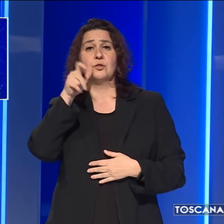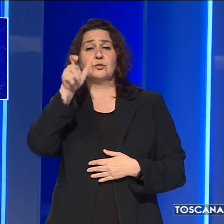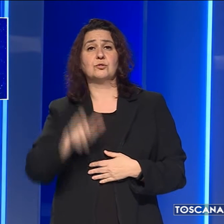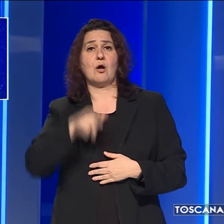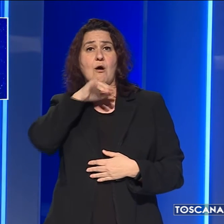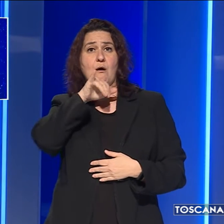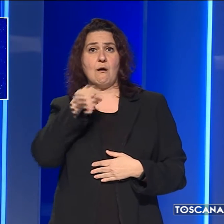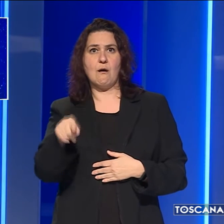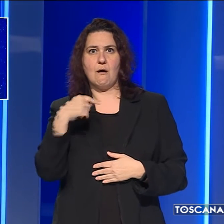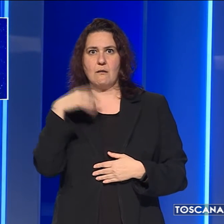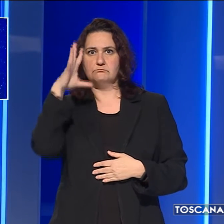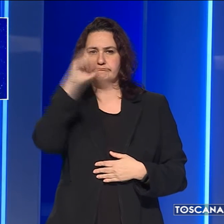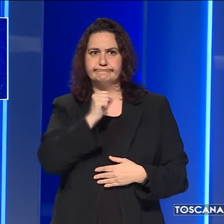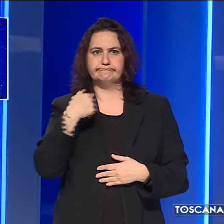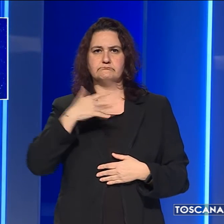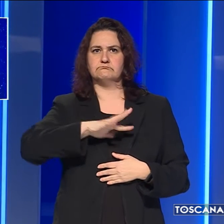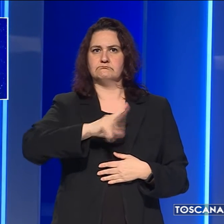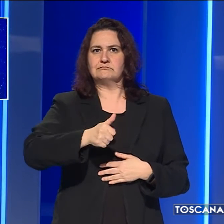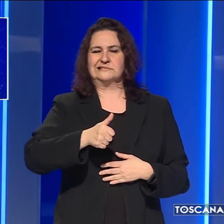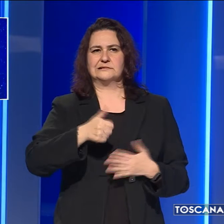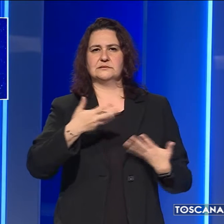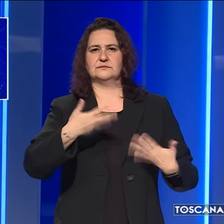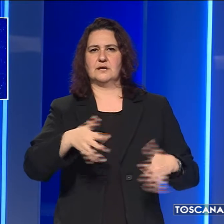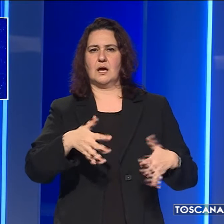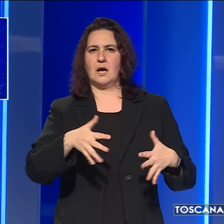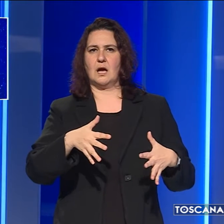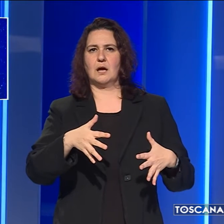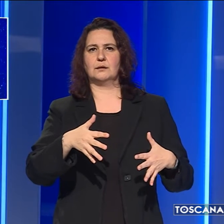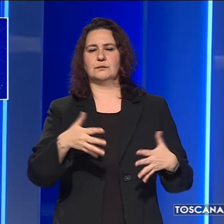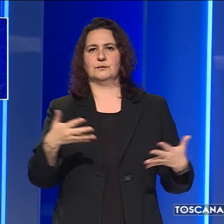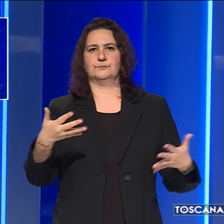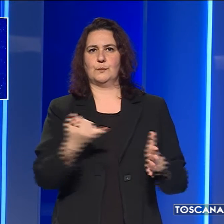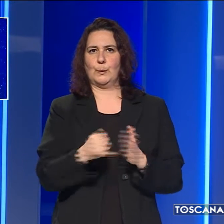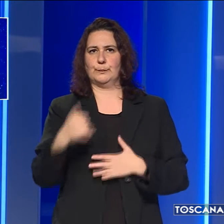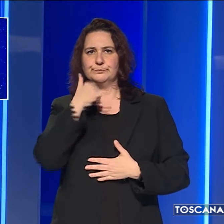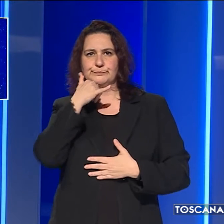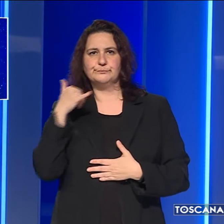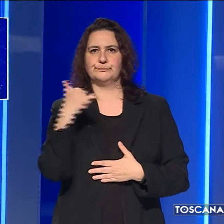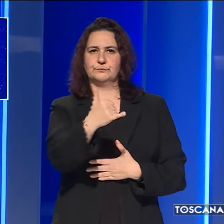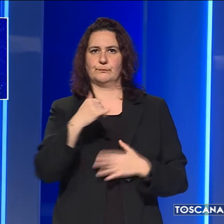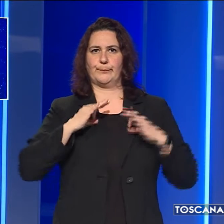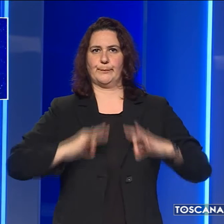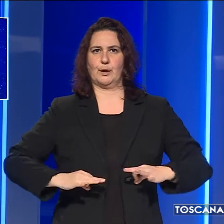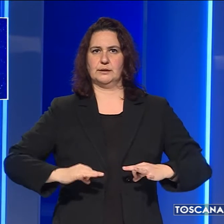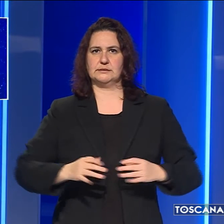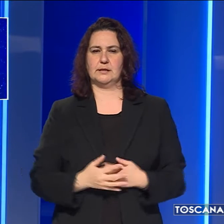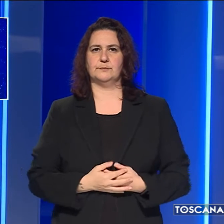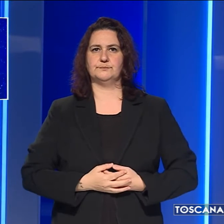resasi conto del furto, non è rimasto altro che denunciare il fatto alla polizia.